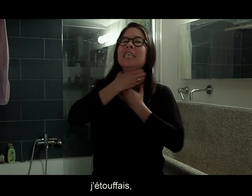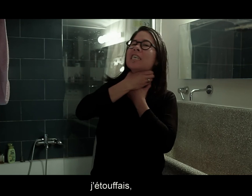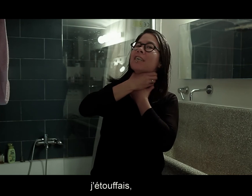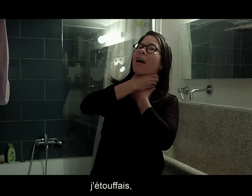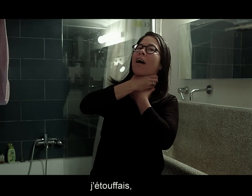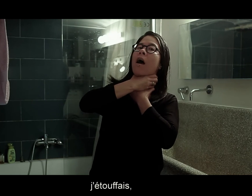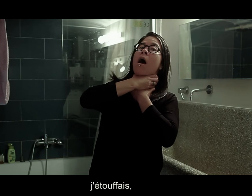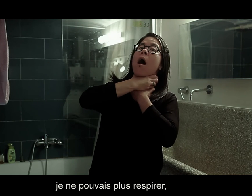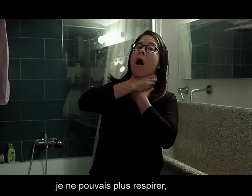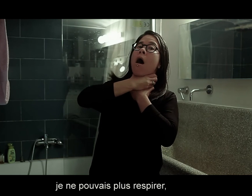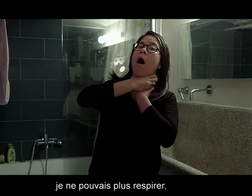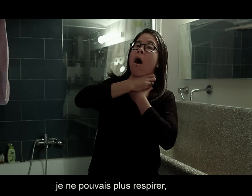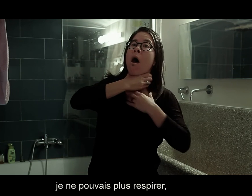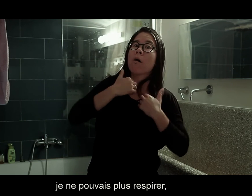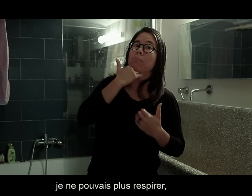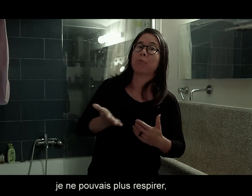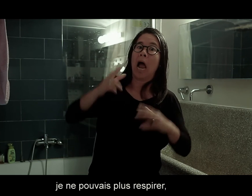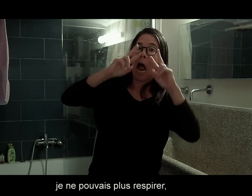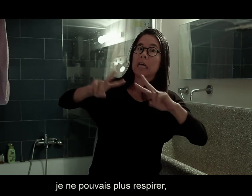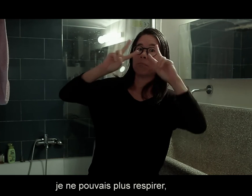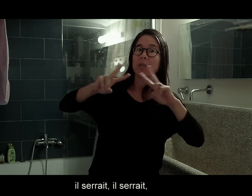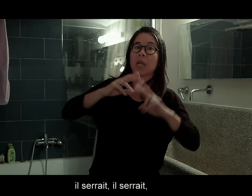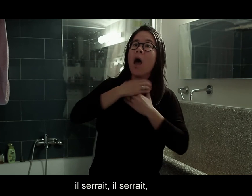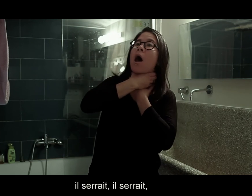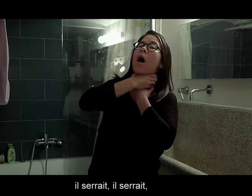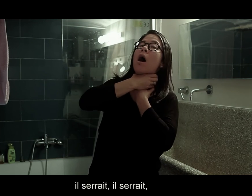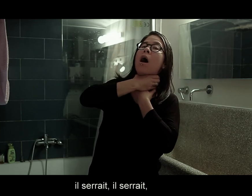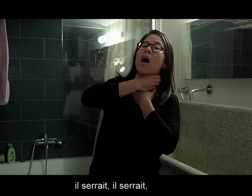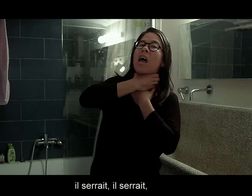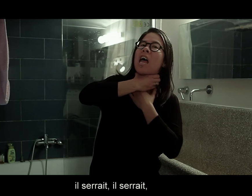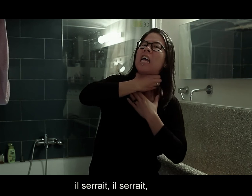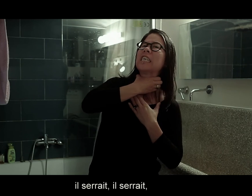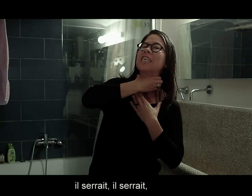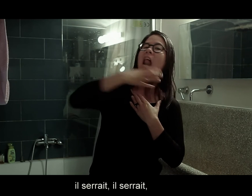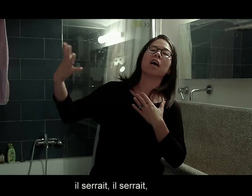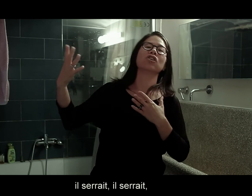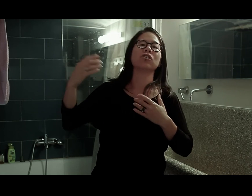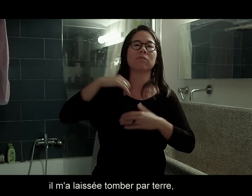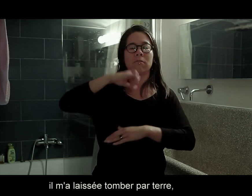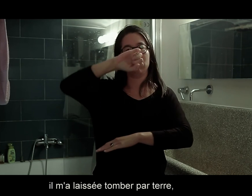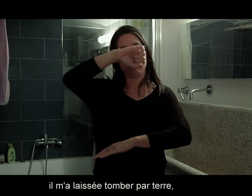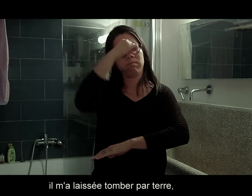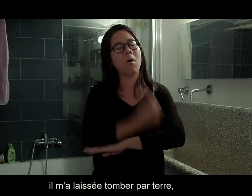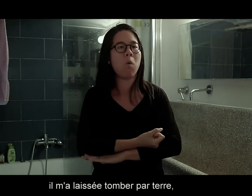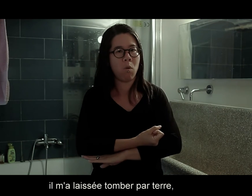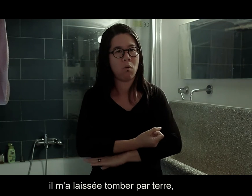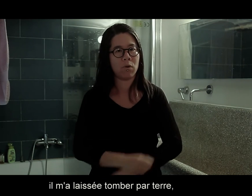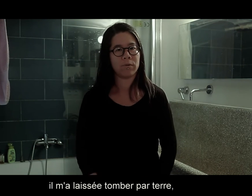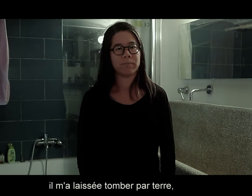'étouffais, je ne pouvais plus respirer. Il serrait, il serrait. Il m'a laissé tomber par terre.